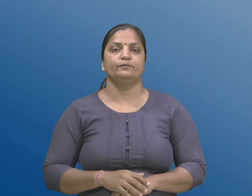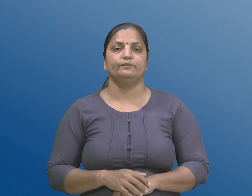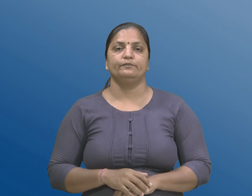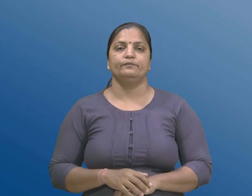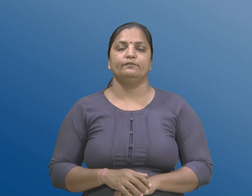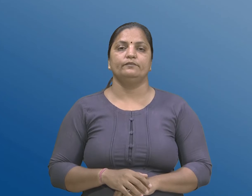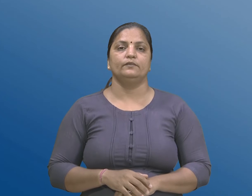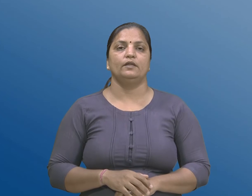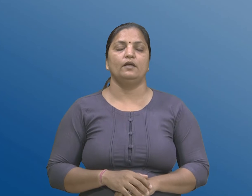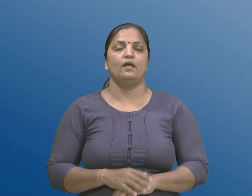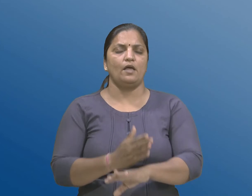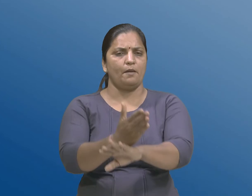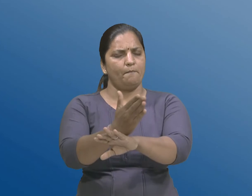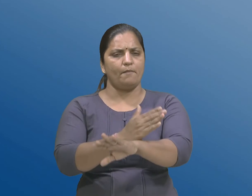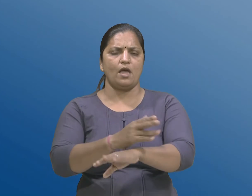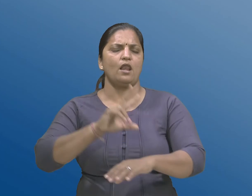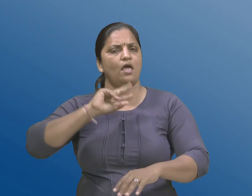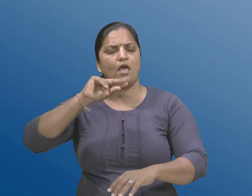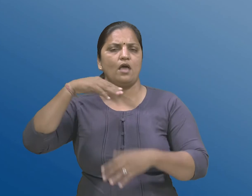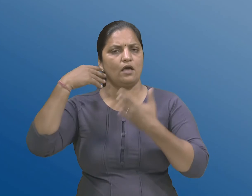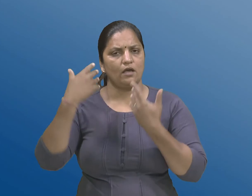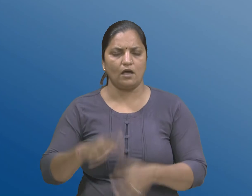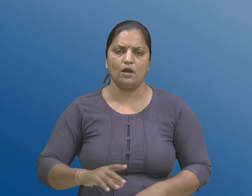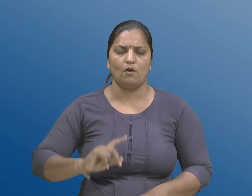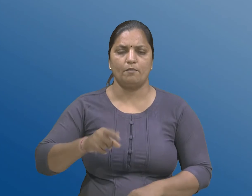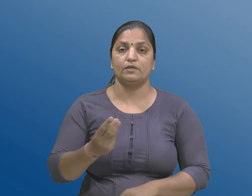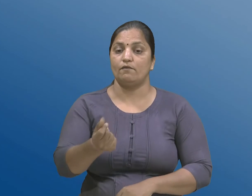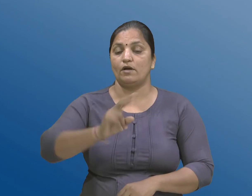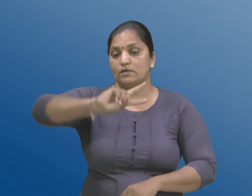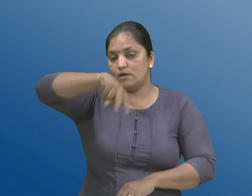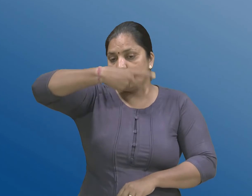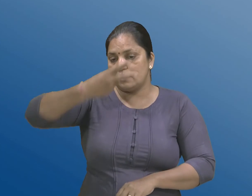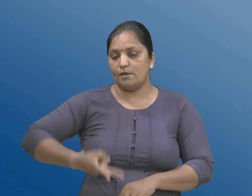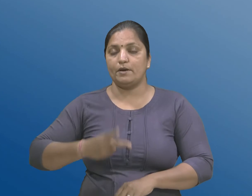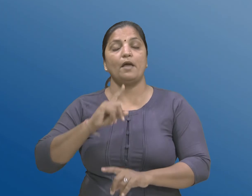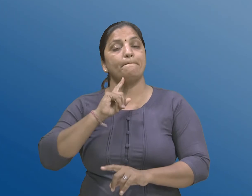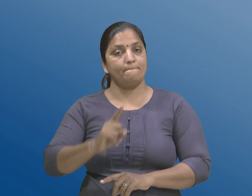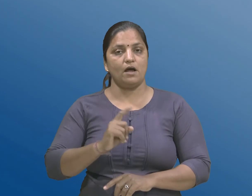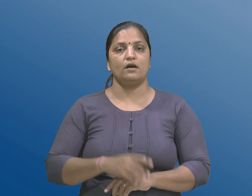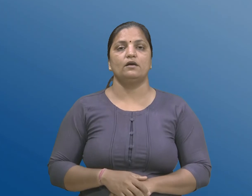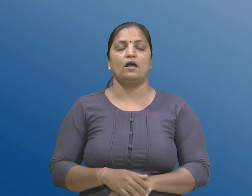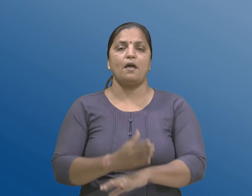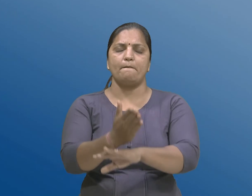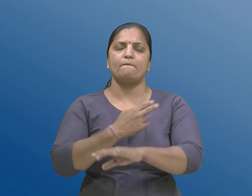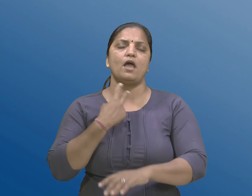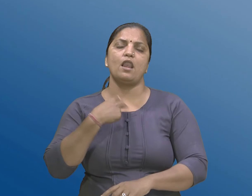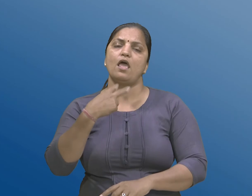पूर्वकतित अधिनियम परत खेंची लेवामा आवे छे, तो पन पूर्वकतित अधिनियम हेठल